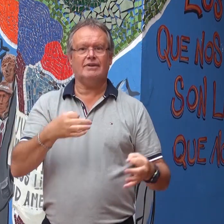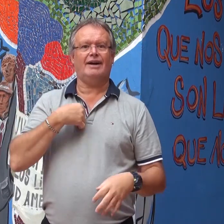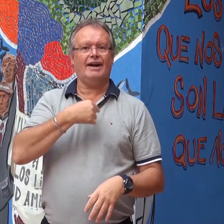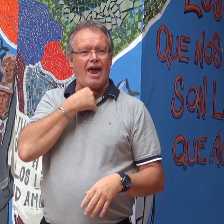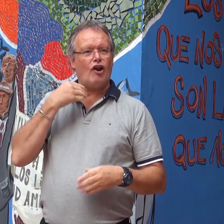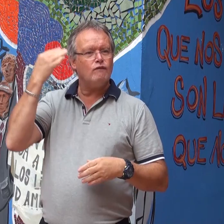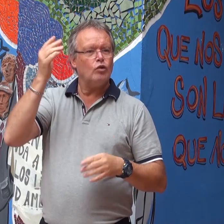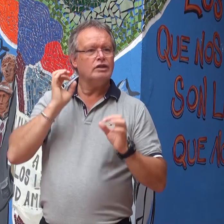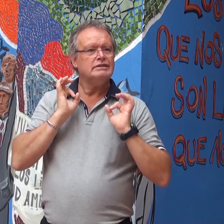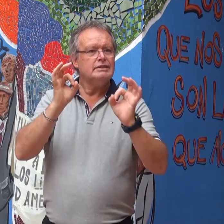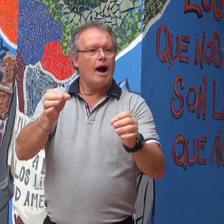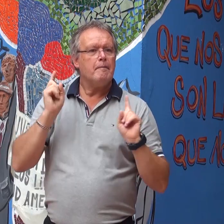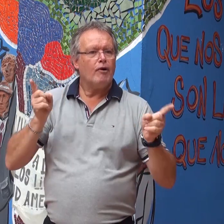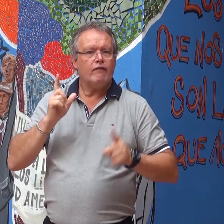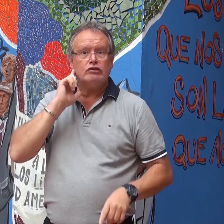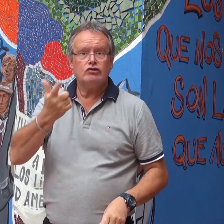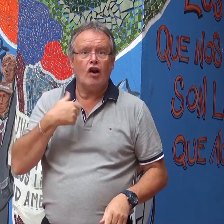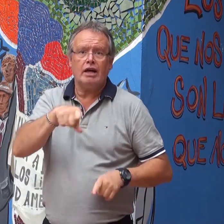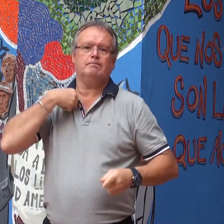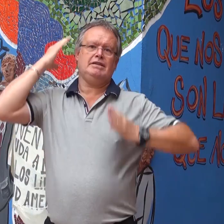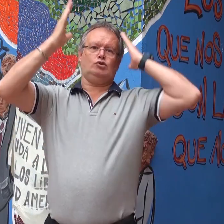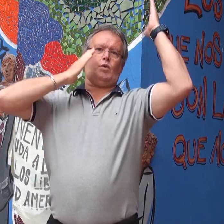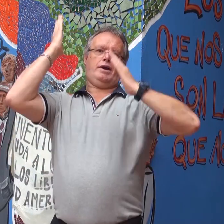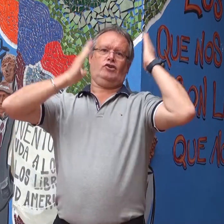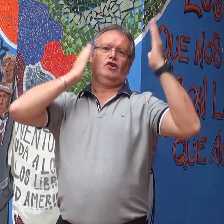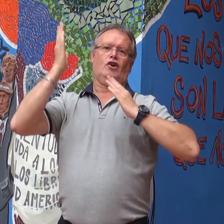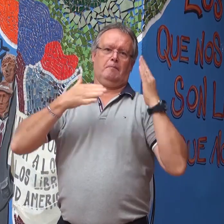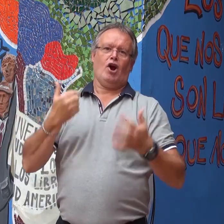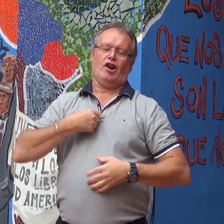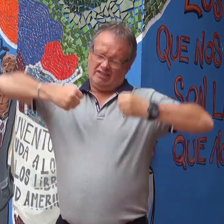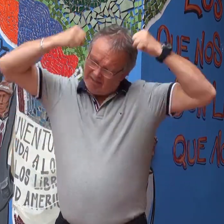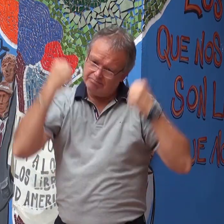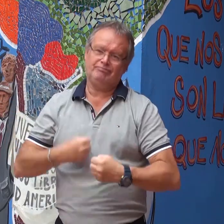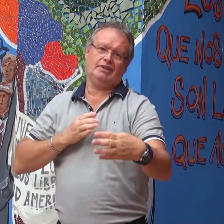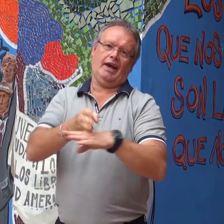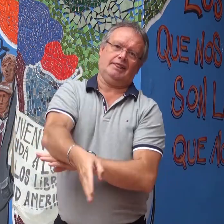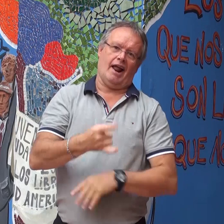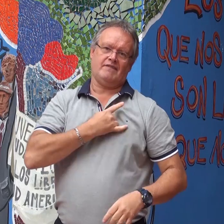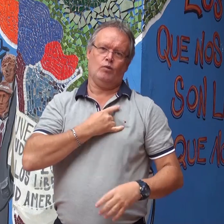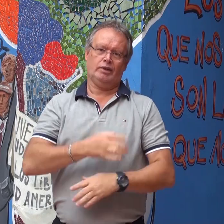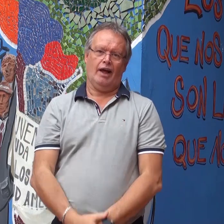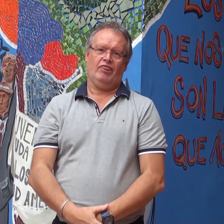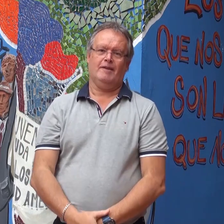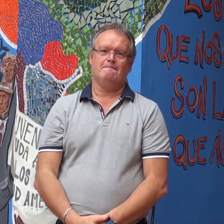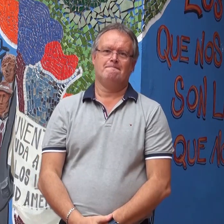quiero pensar eso en el futuro, ser un docente sordo, ese es mi sueño. Por eso decidí ingresar a la facultad.